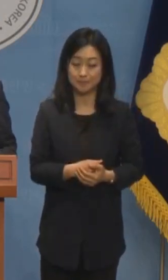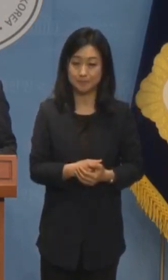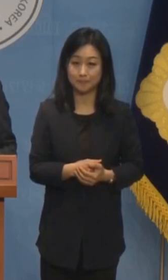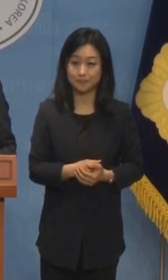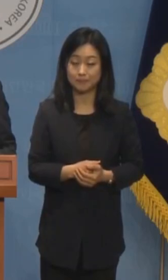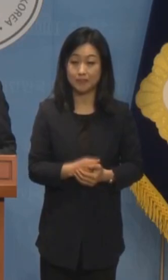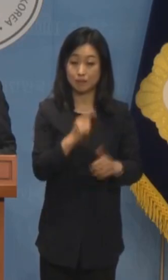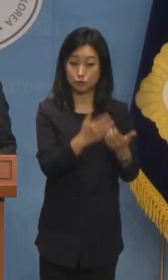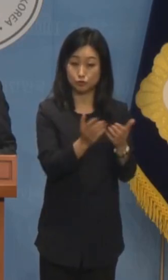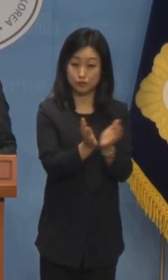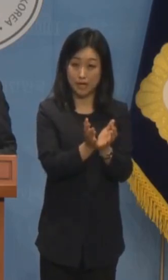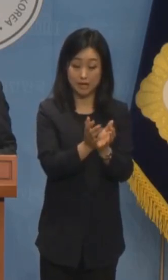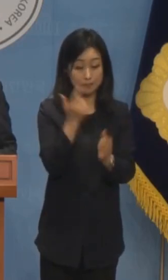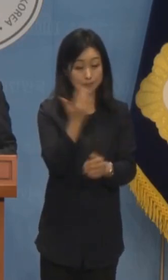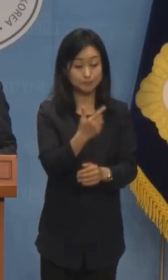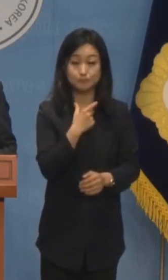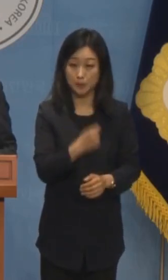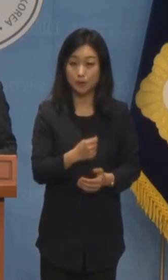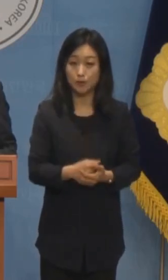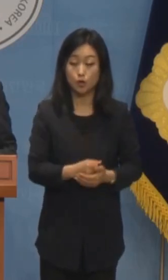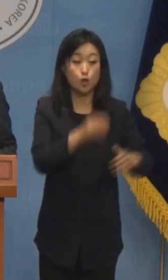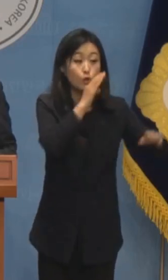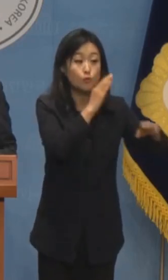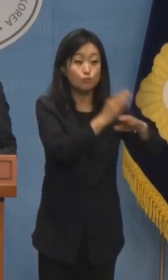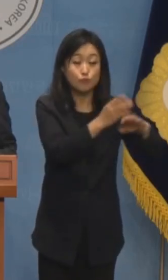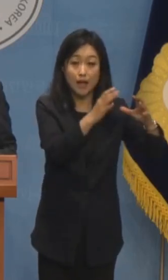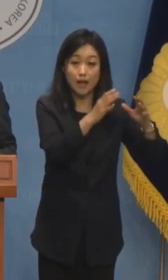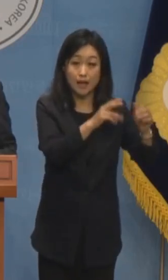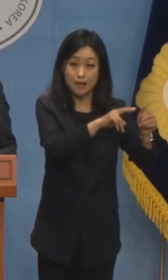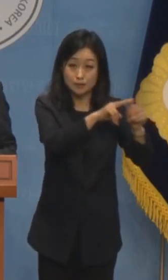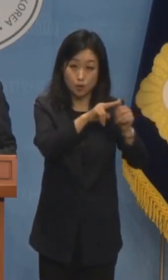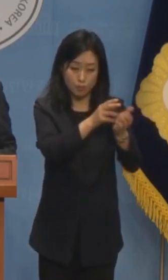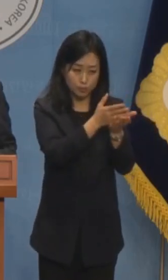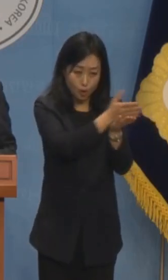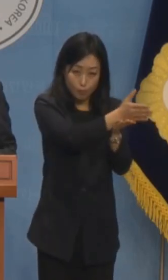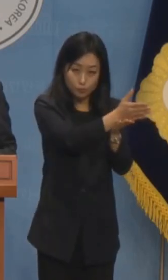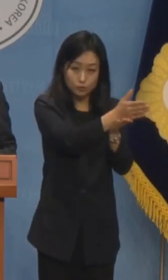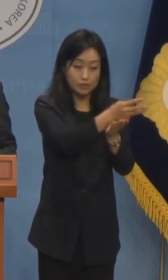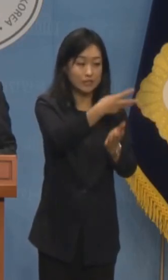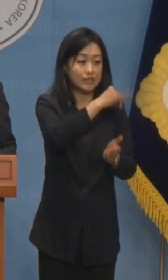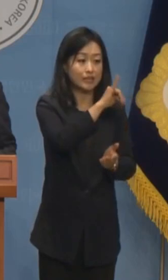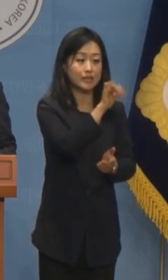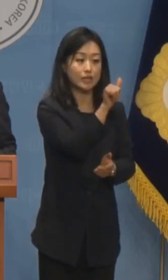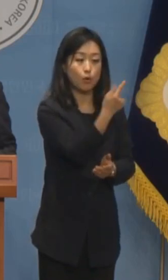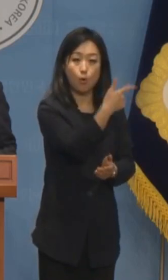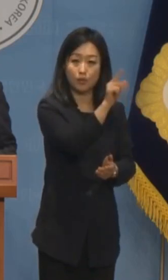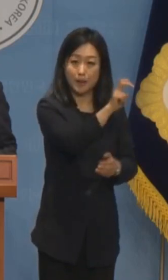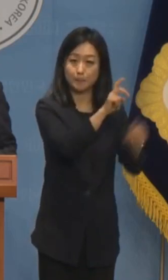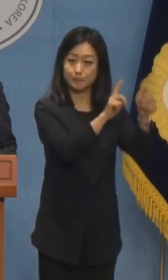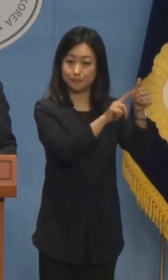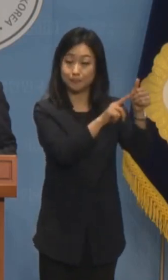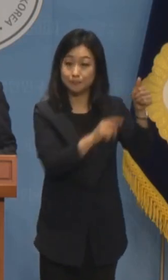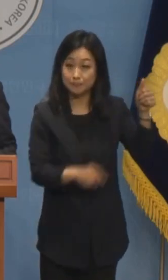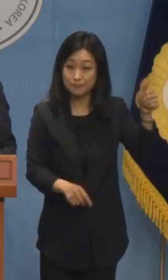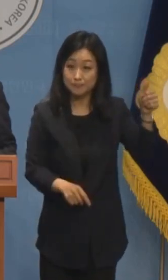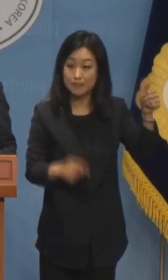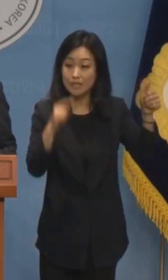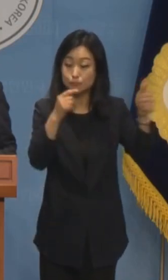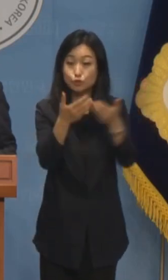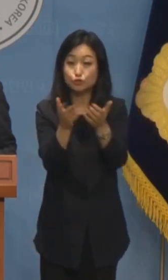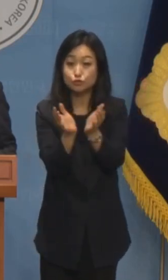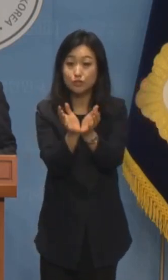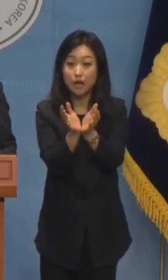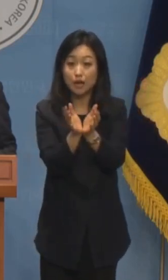민주당에 묻습니다. 북한 정찰총국 출신 공작원 리 호남의 행적을 민주당은